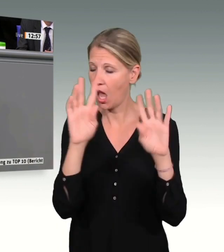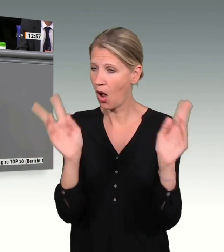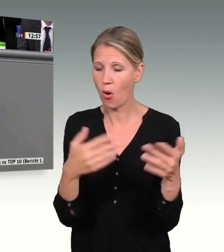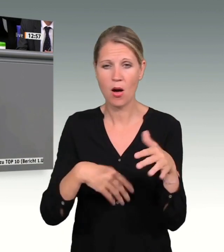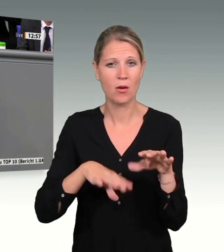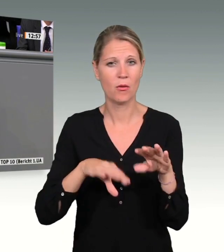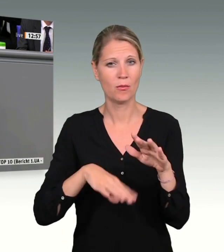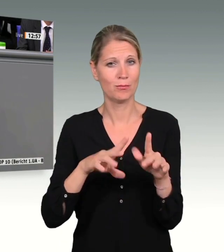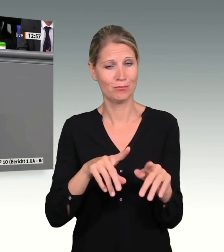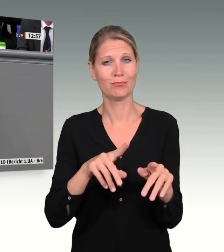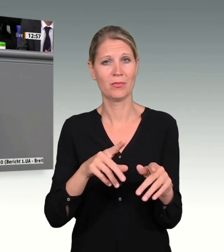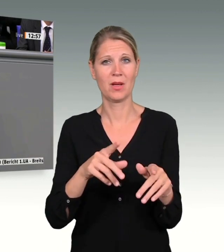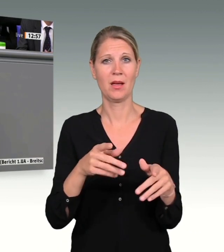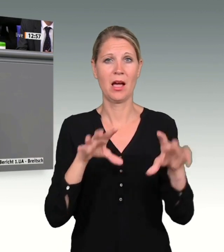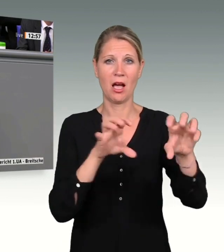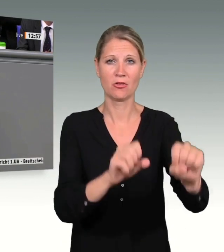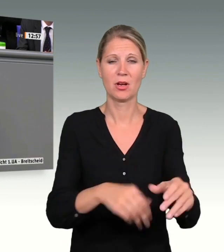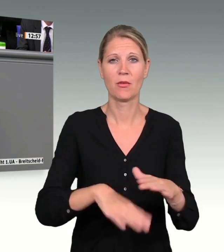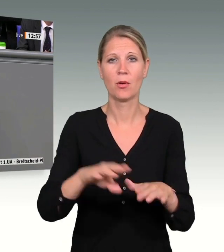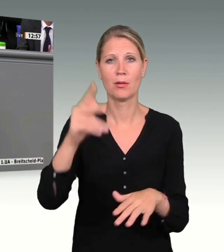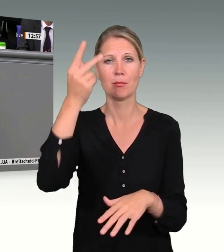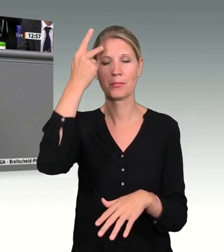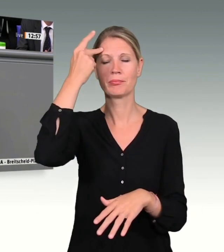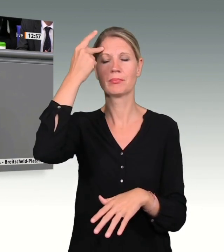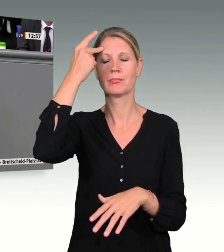gilt unser großer Dank, meine Damen und Herren.